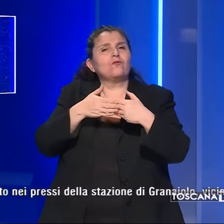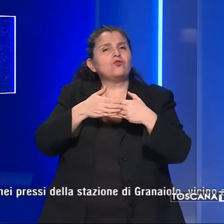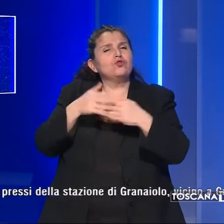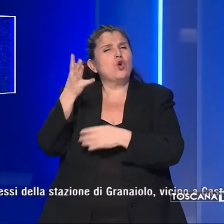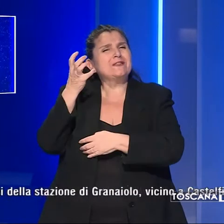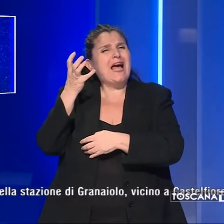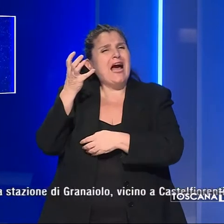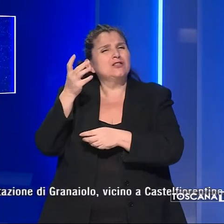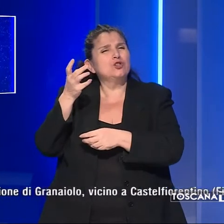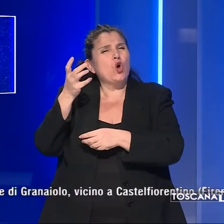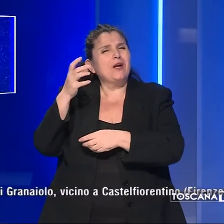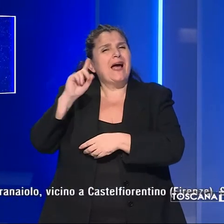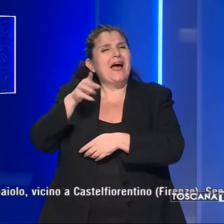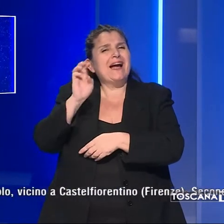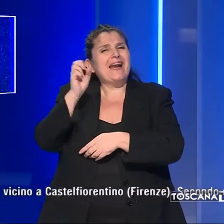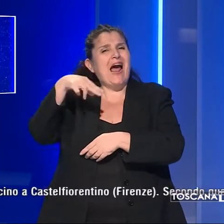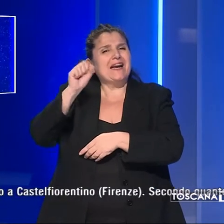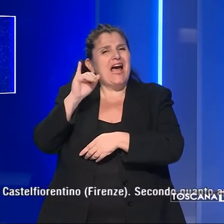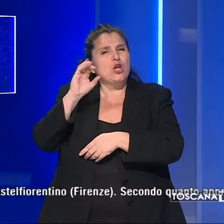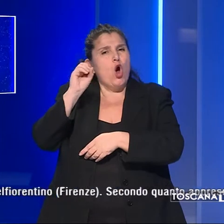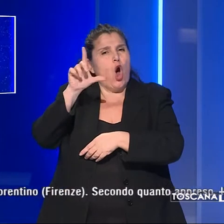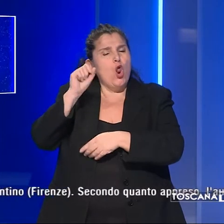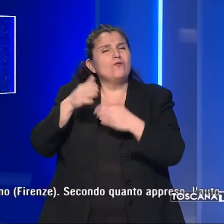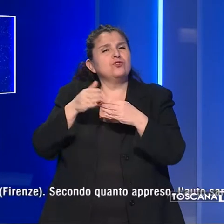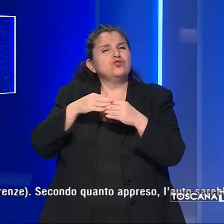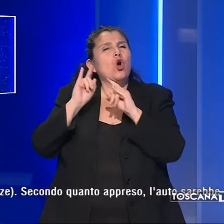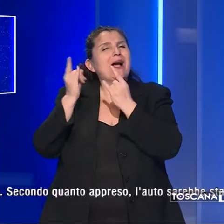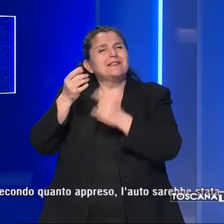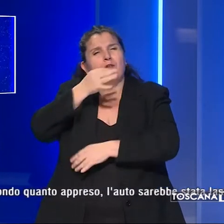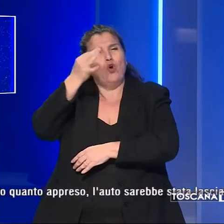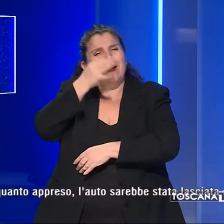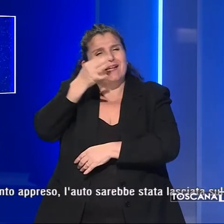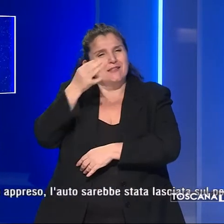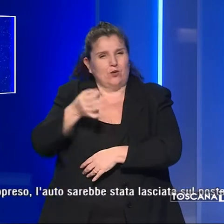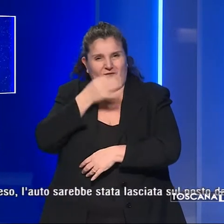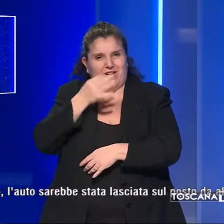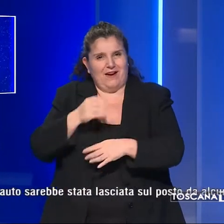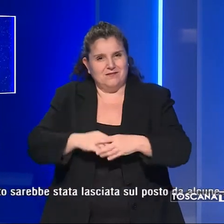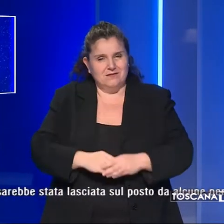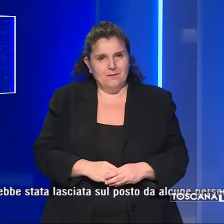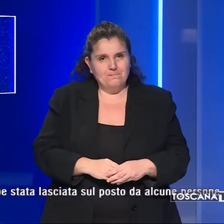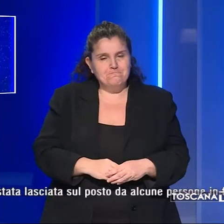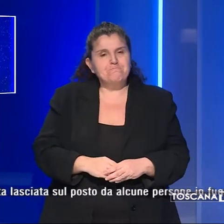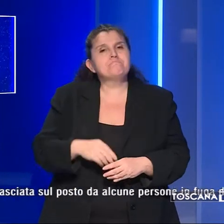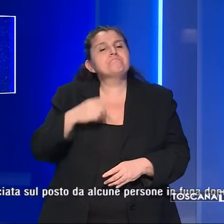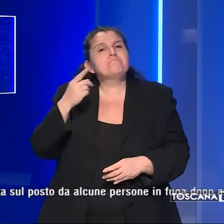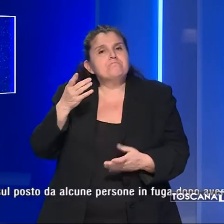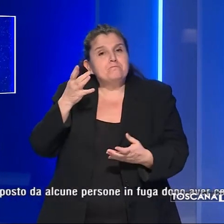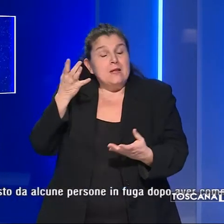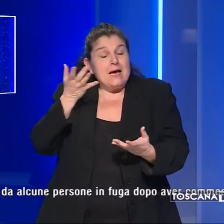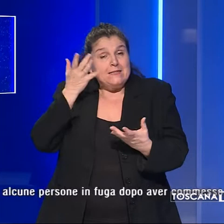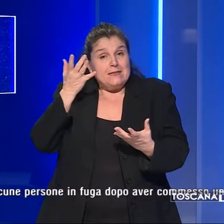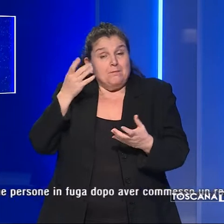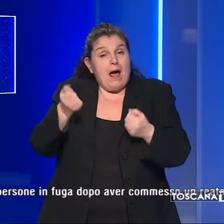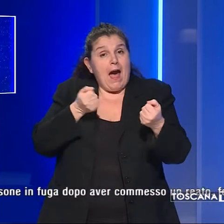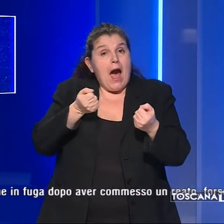stazione di Granaiolo vicino a Castelfiorentino in provincia di Firenze. Secondo quanto appreso l